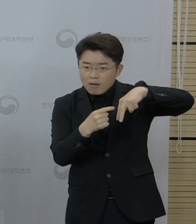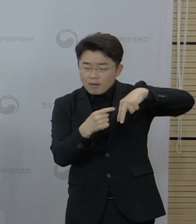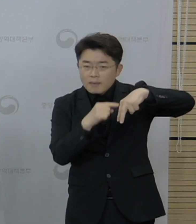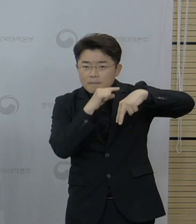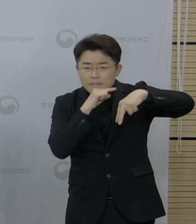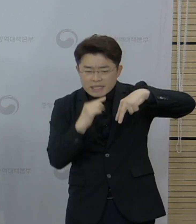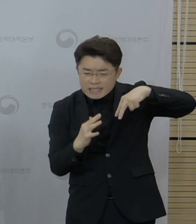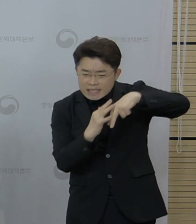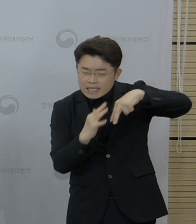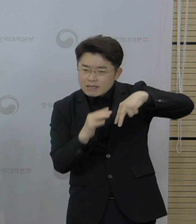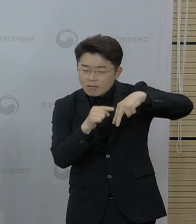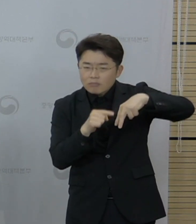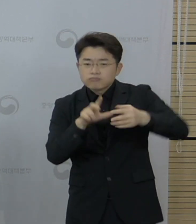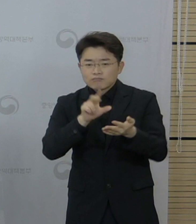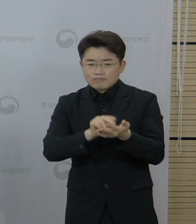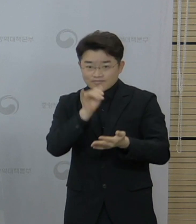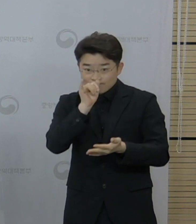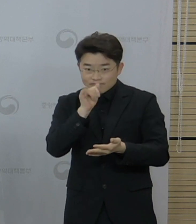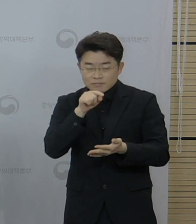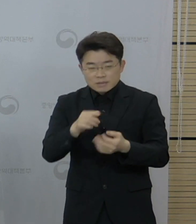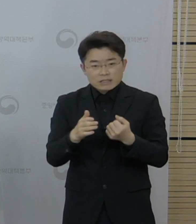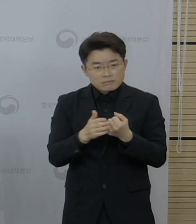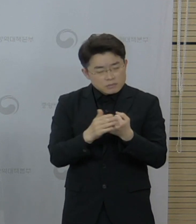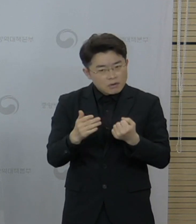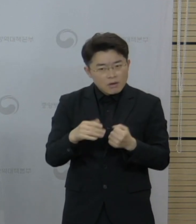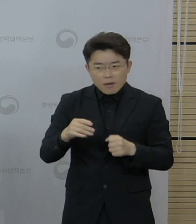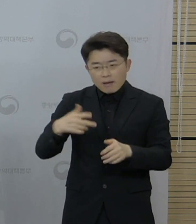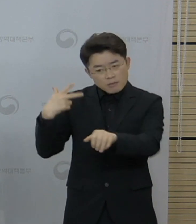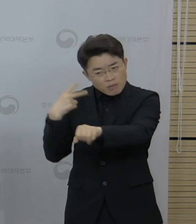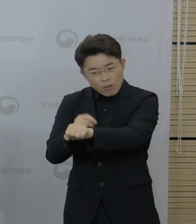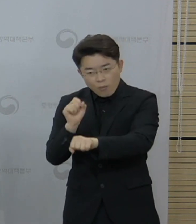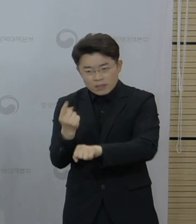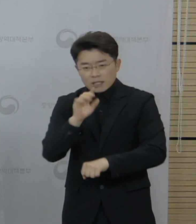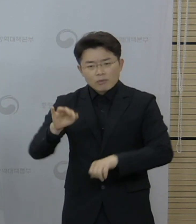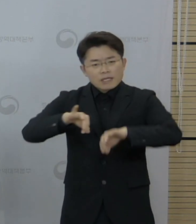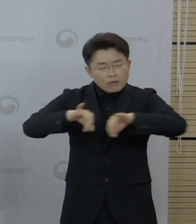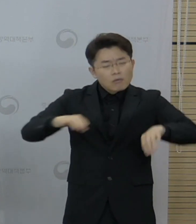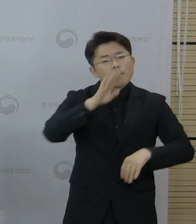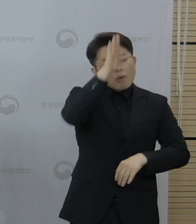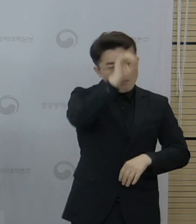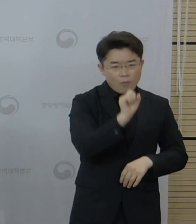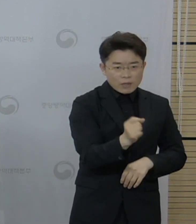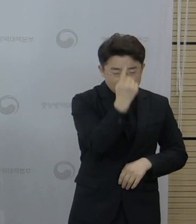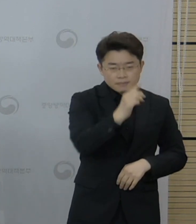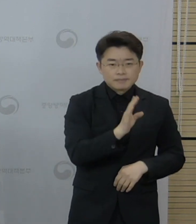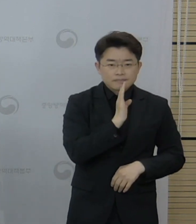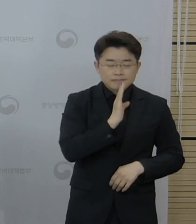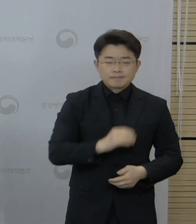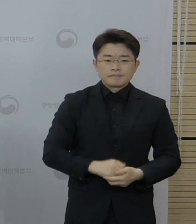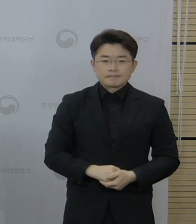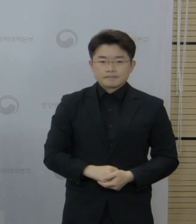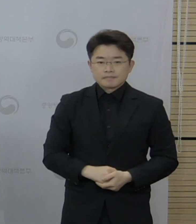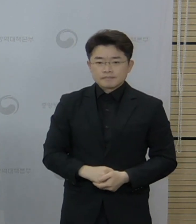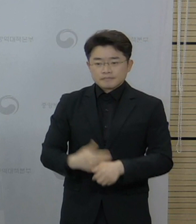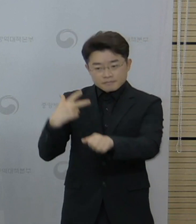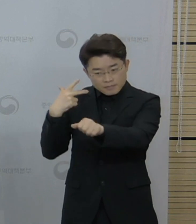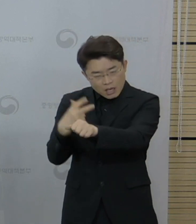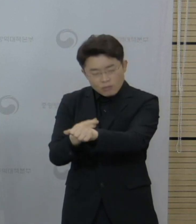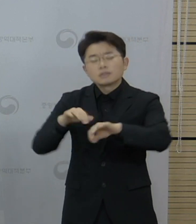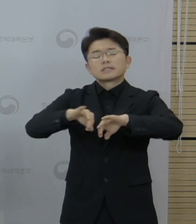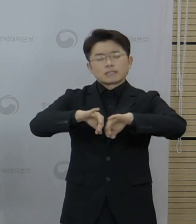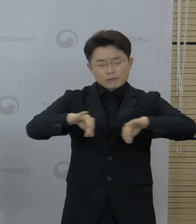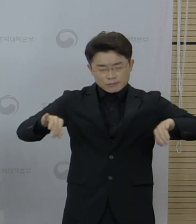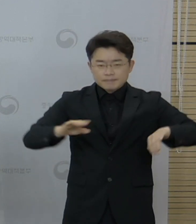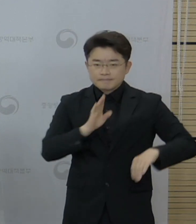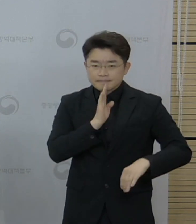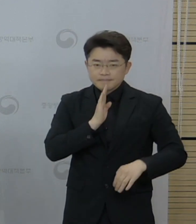질병 발생으로 평가가 되었습니다. 그래서 백신과의 인과관계가 인정되지